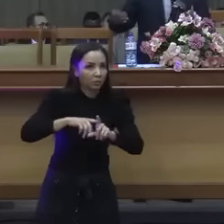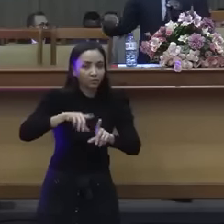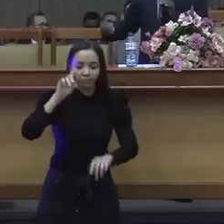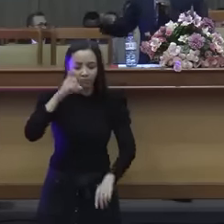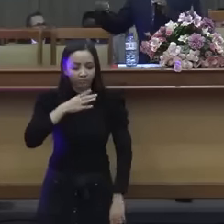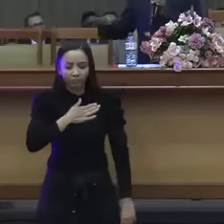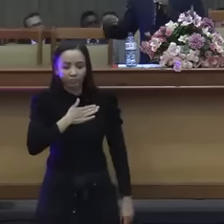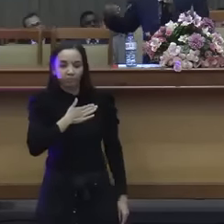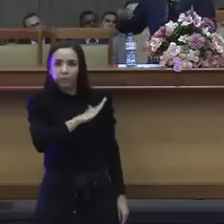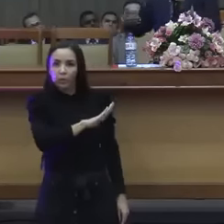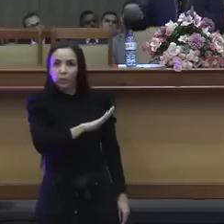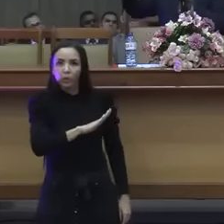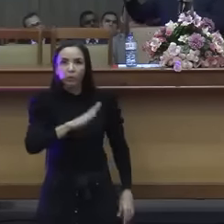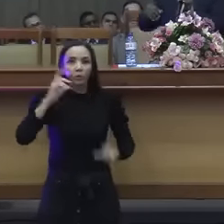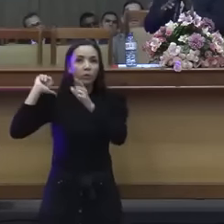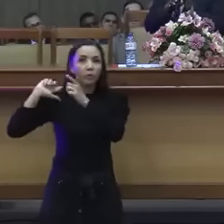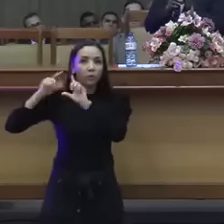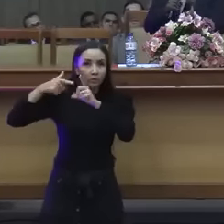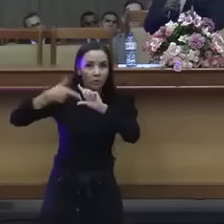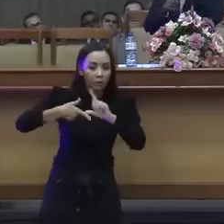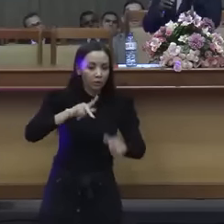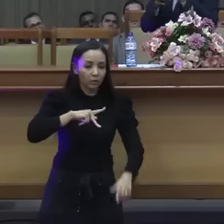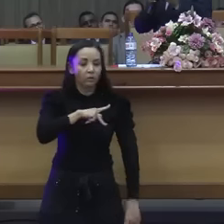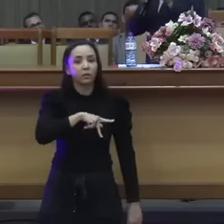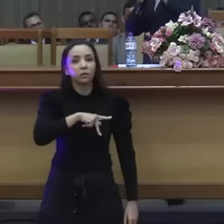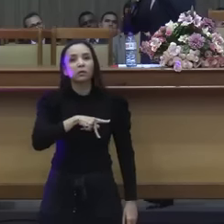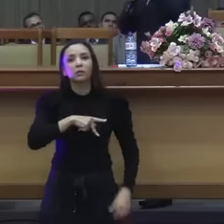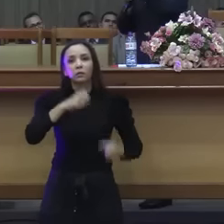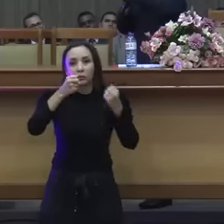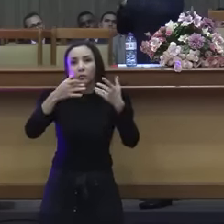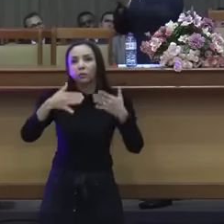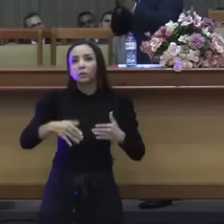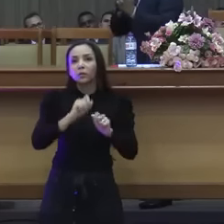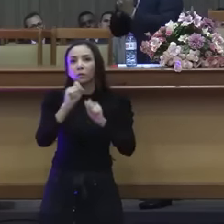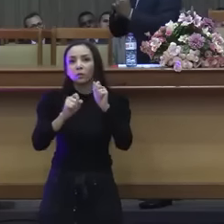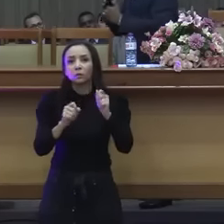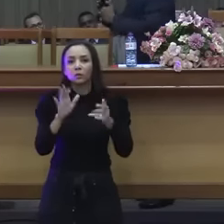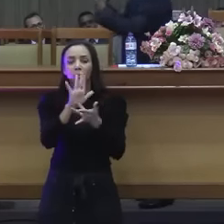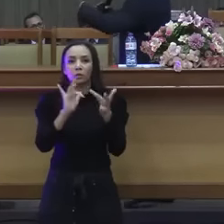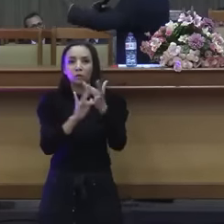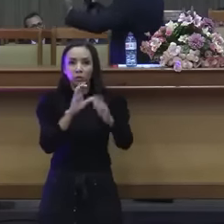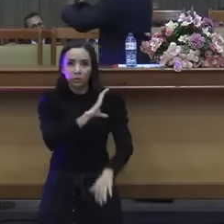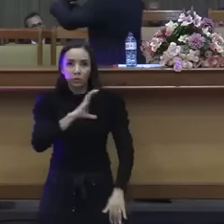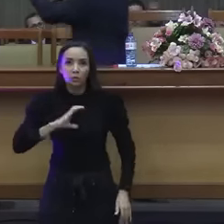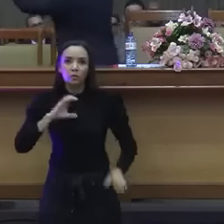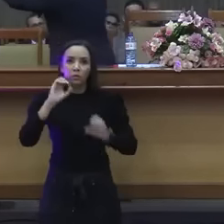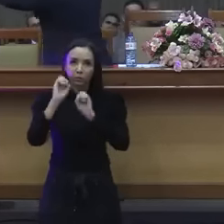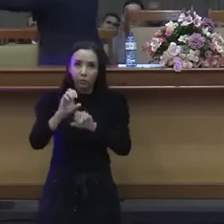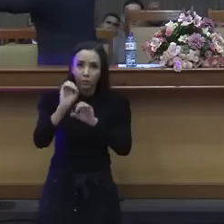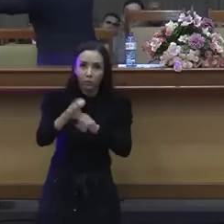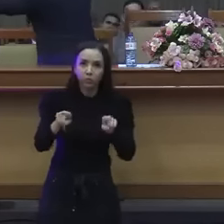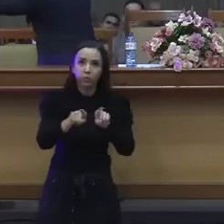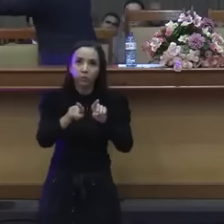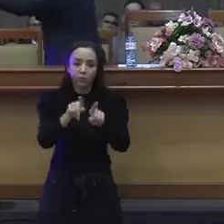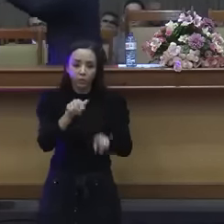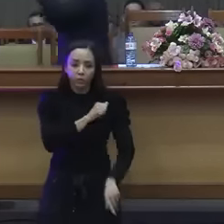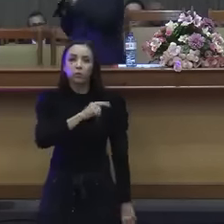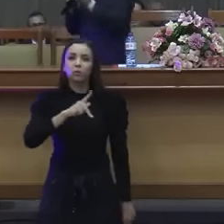A tradição aqui que Paulo está falando é aquilo que Cristo ensinou. É aquilo que os apóstolos